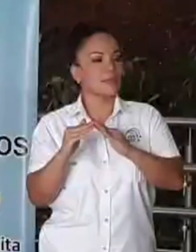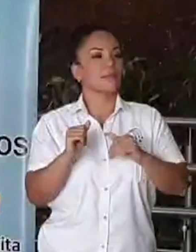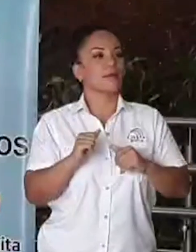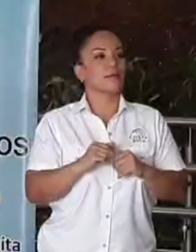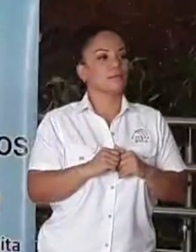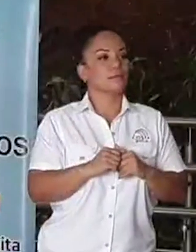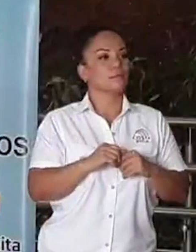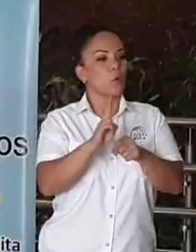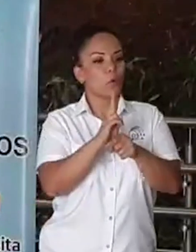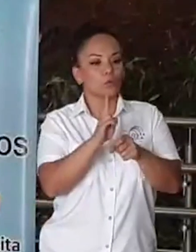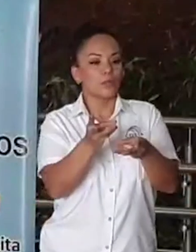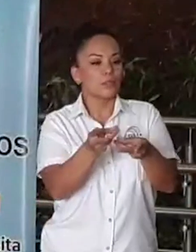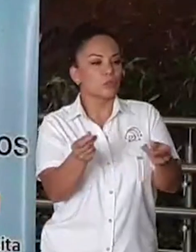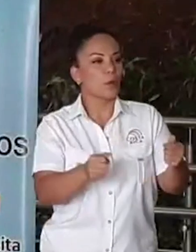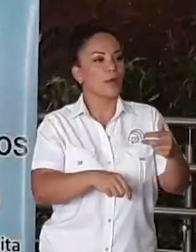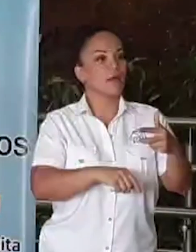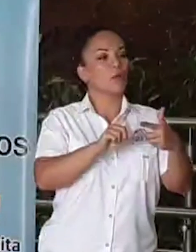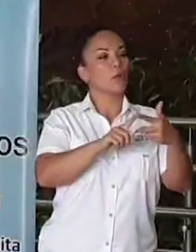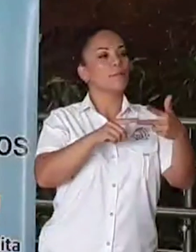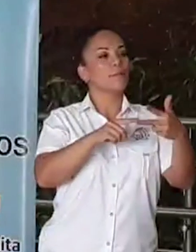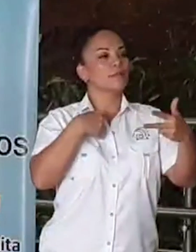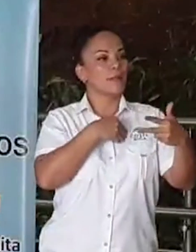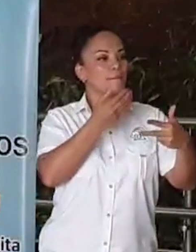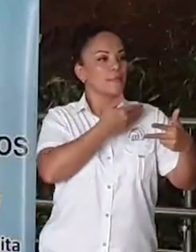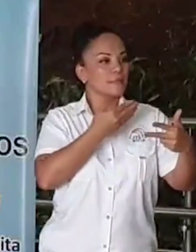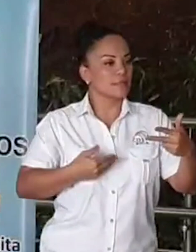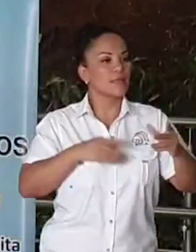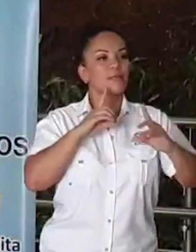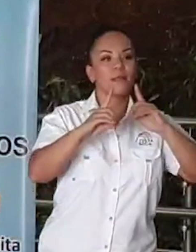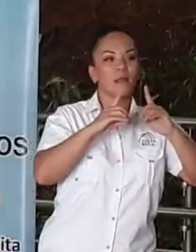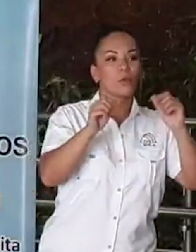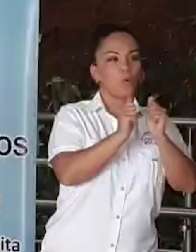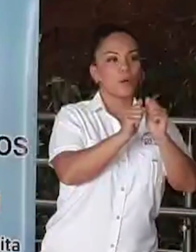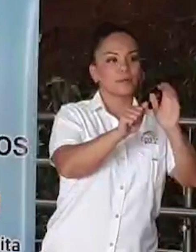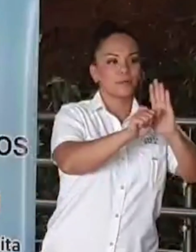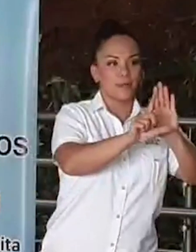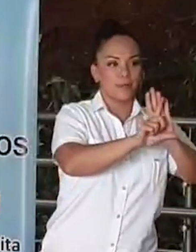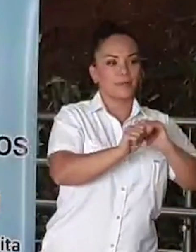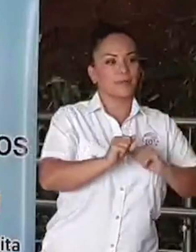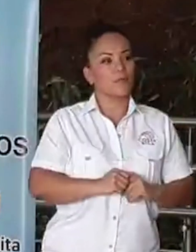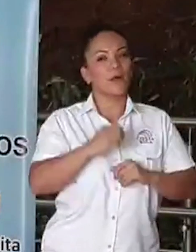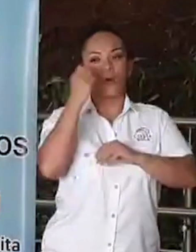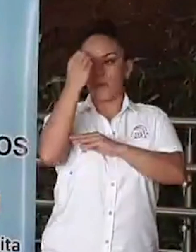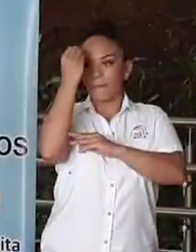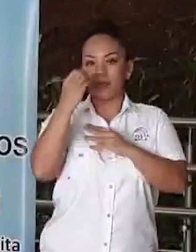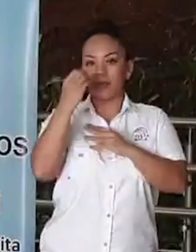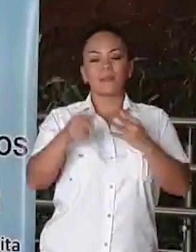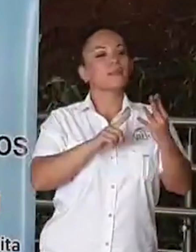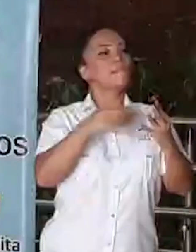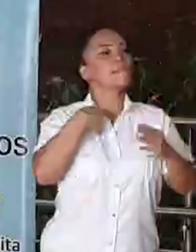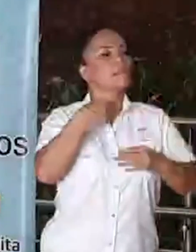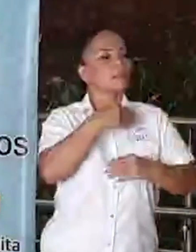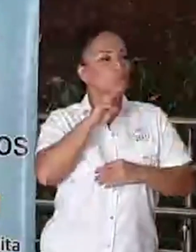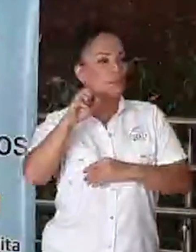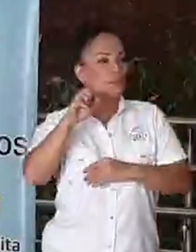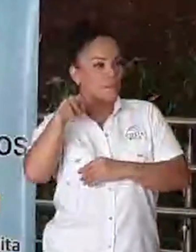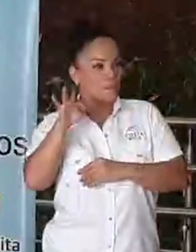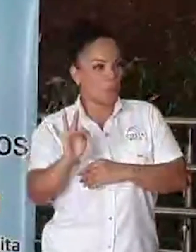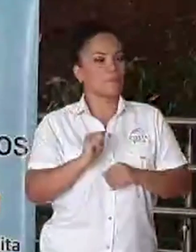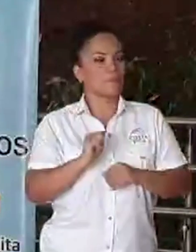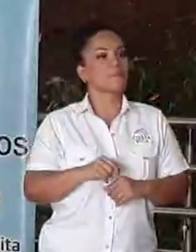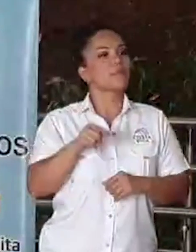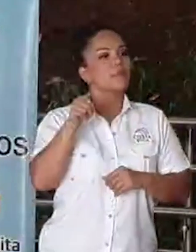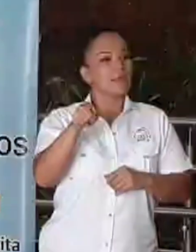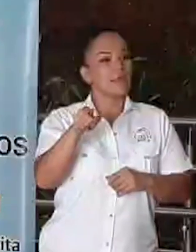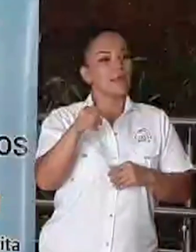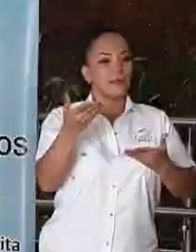usos de suelo, la ministra de la Presidencia en el diálogo con la Asamblea Legislativa, obviamente el ministro del MOP como el que